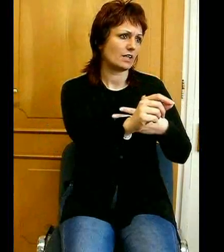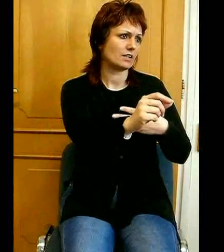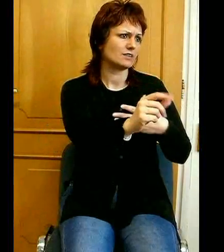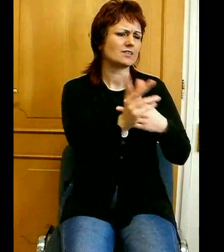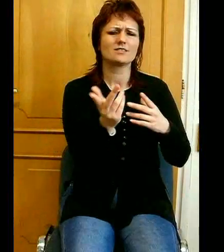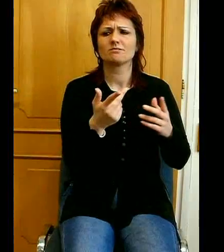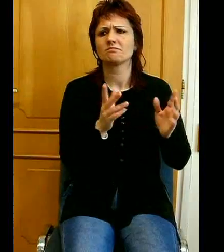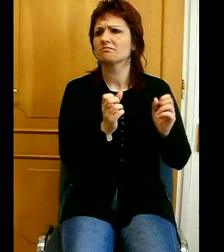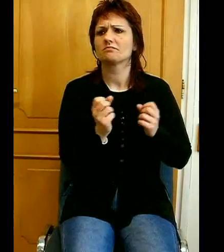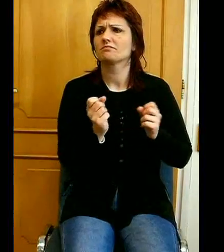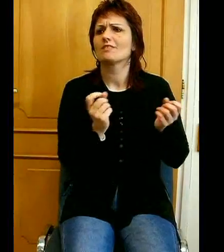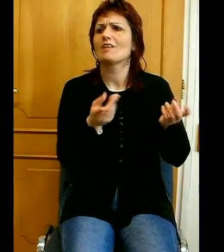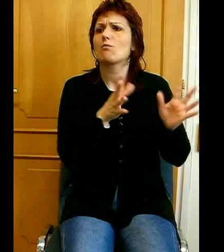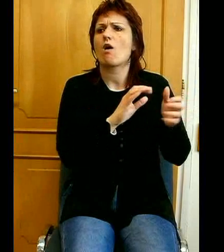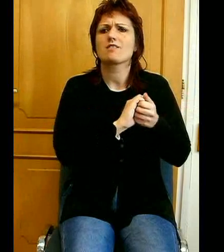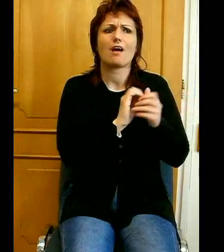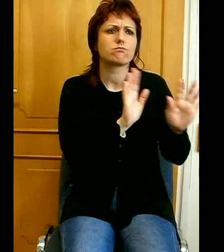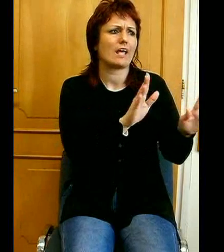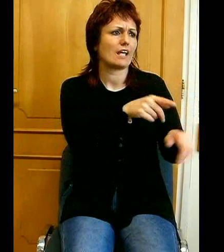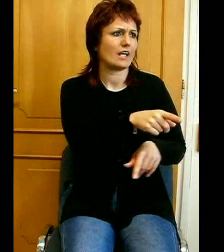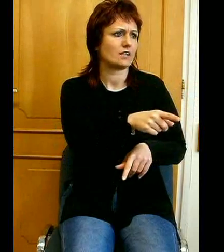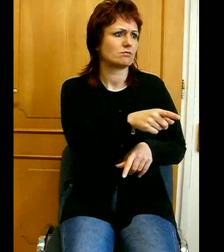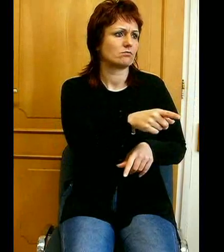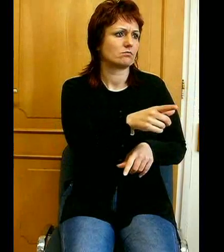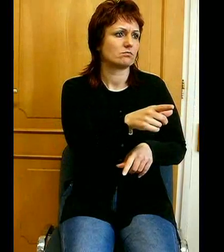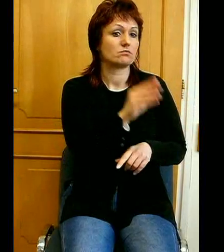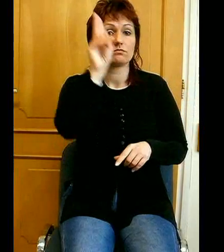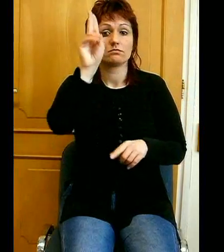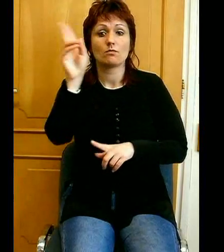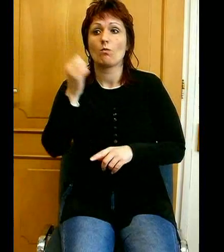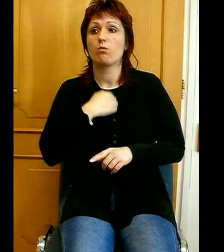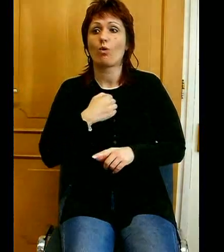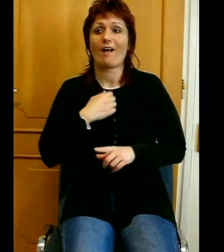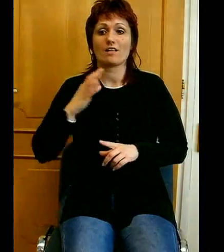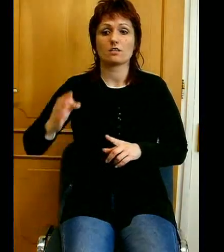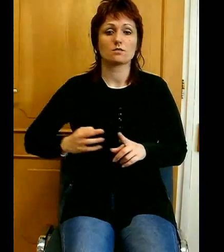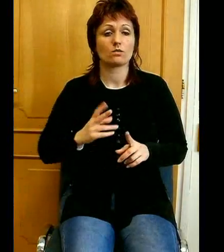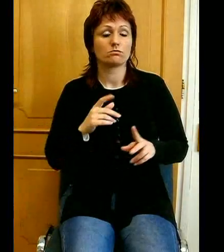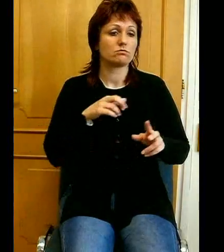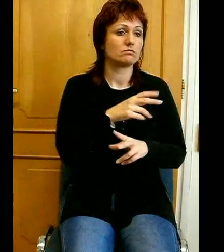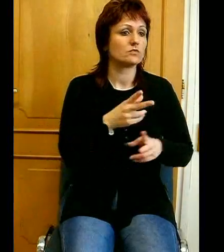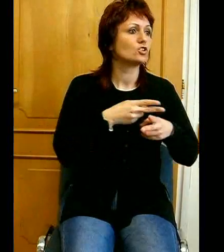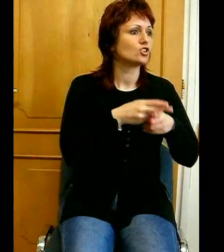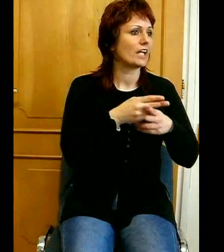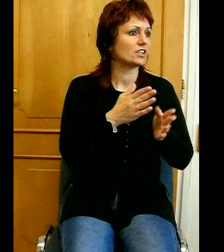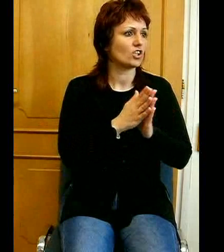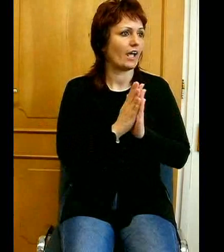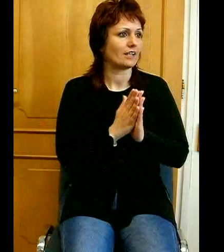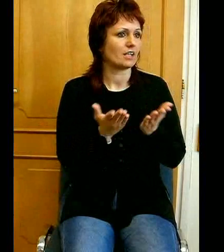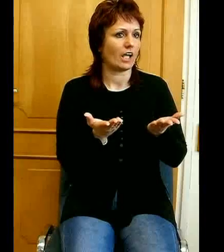mindjárt jelentkezik egy fogány asszony, és segítséget kér tőle. Tulajdonképpen kezdes dolog ez, hogy bízik benne, és